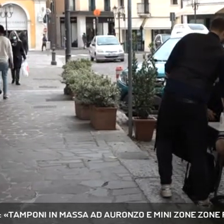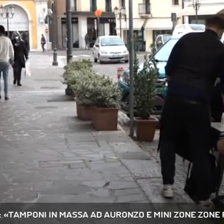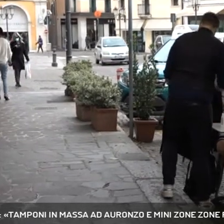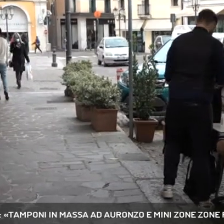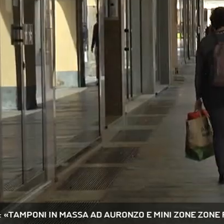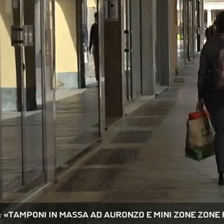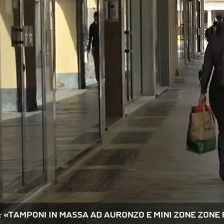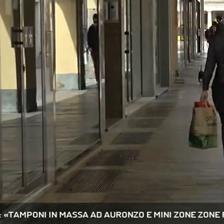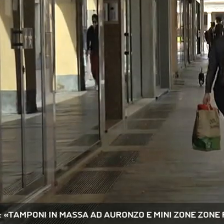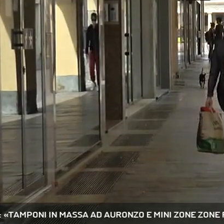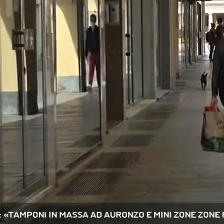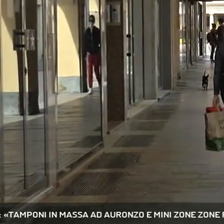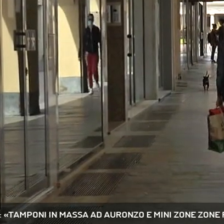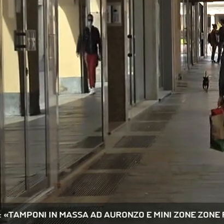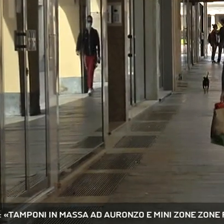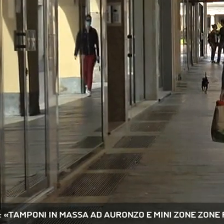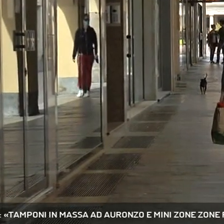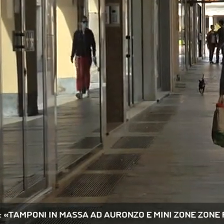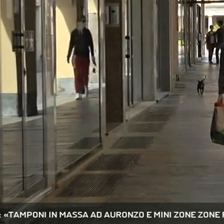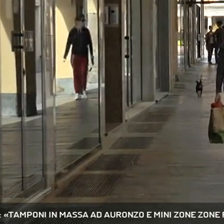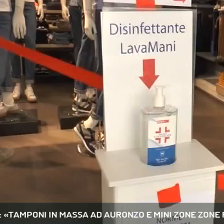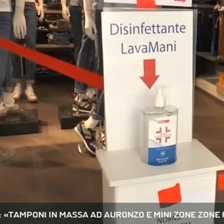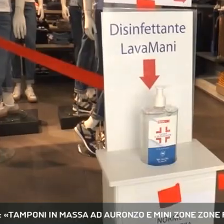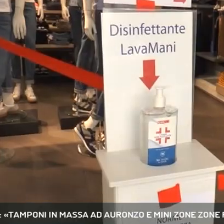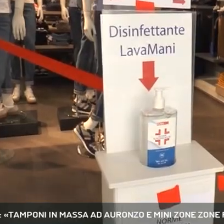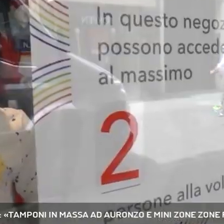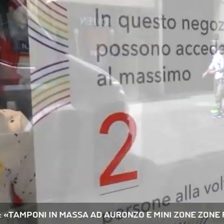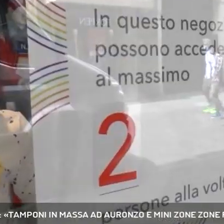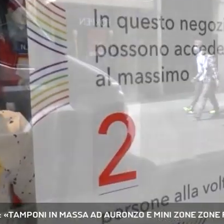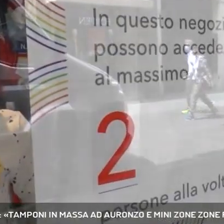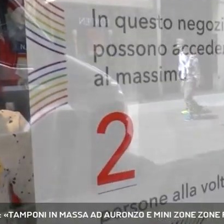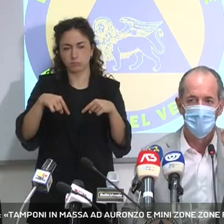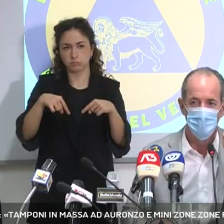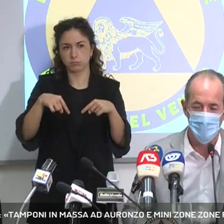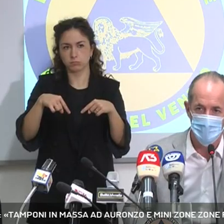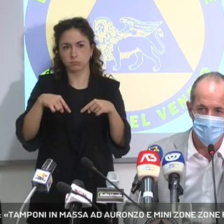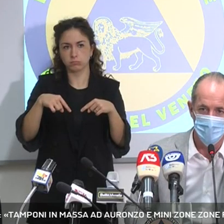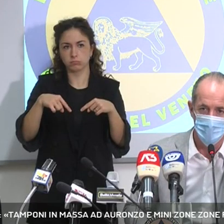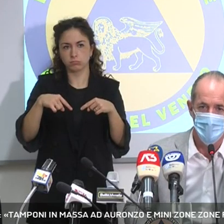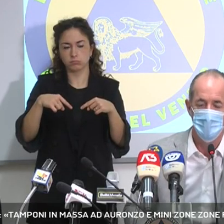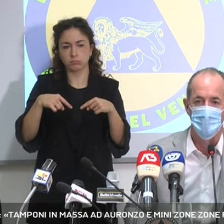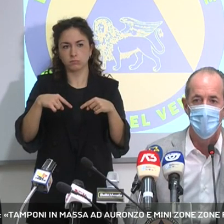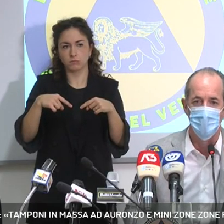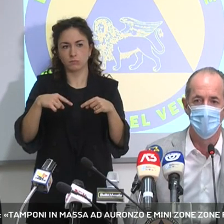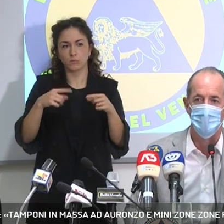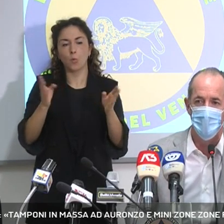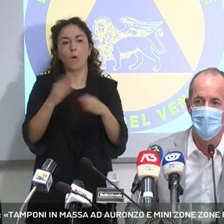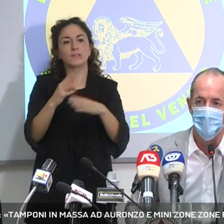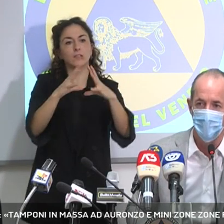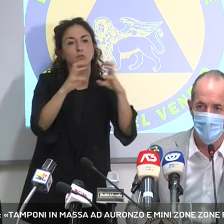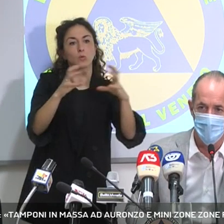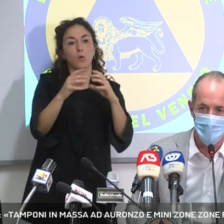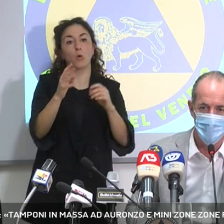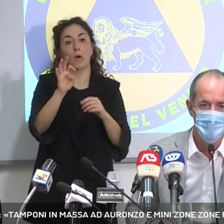anti-assembramenti firmata ieri da Zaia relativamente al numero massimo di clienti per i negozi. Tutte le strutture con più di